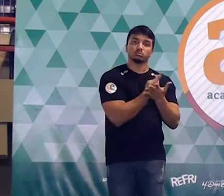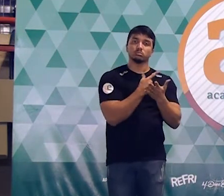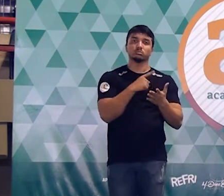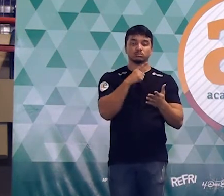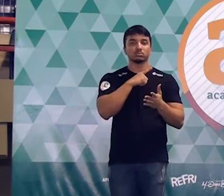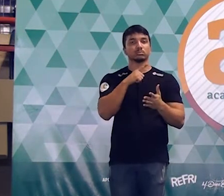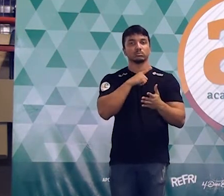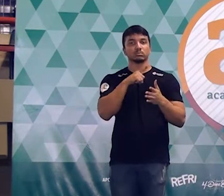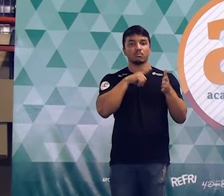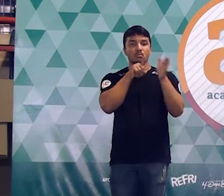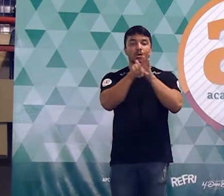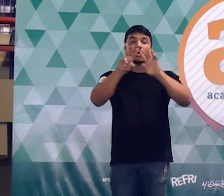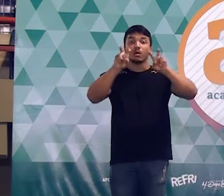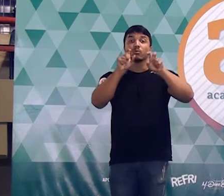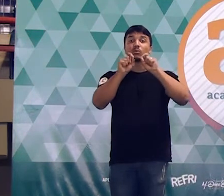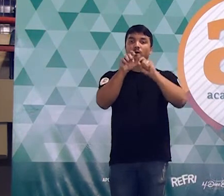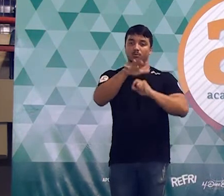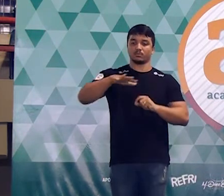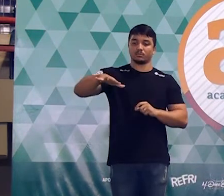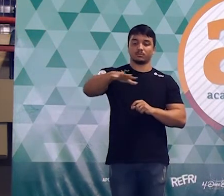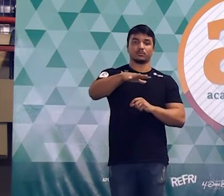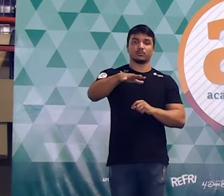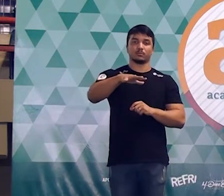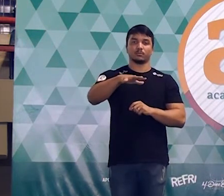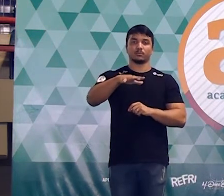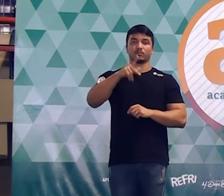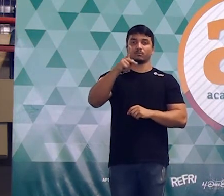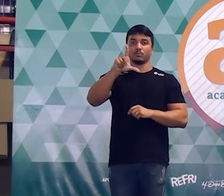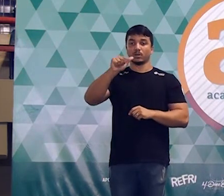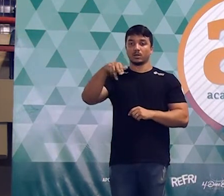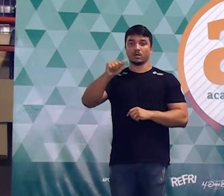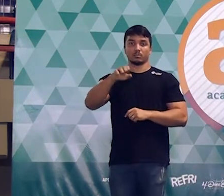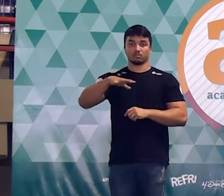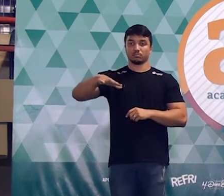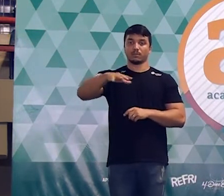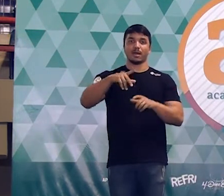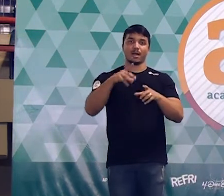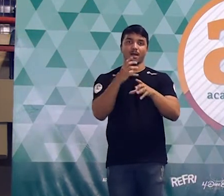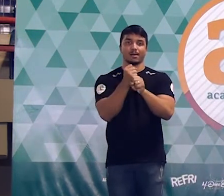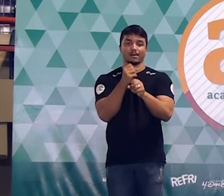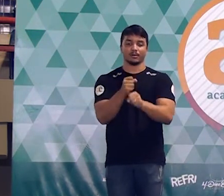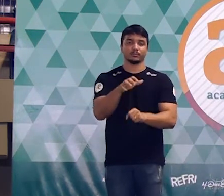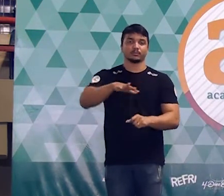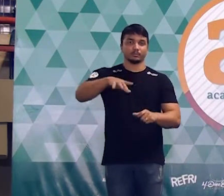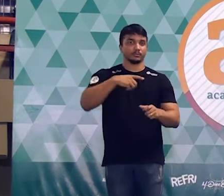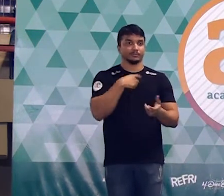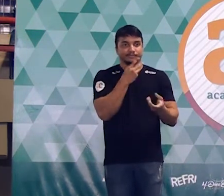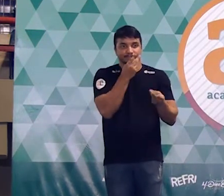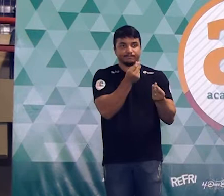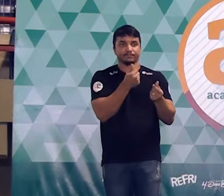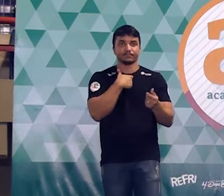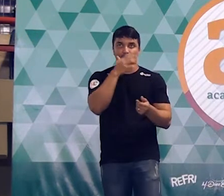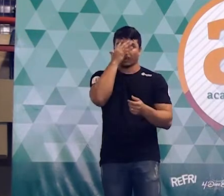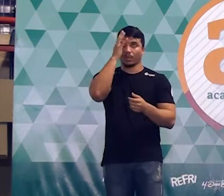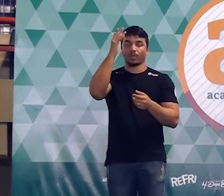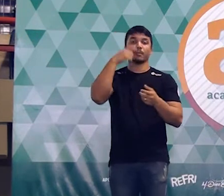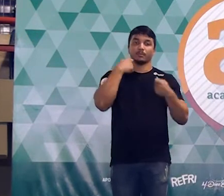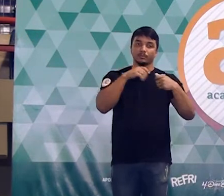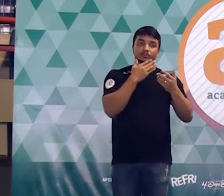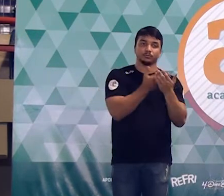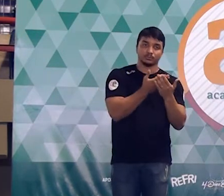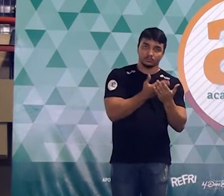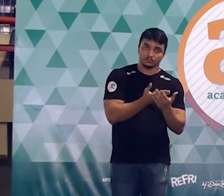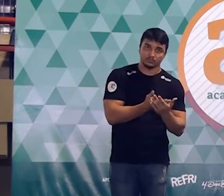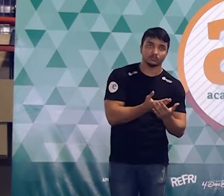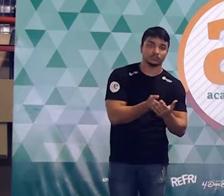que não tivesse questão de geometria plana cobrando o assunto de área. Então você achar que não vai cair é uma ilusão. Estude